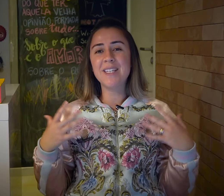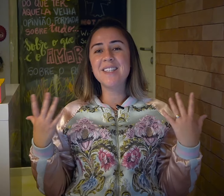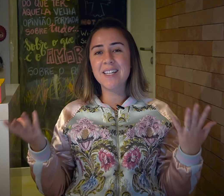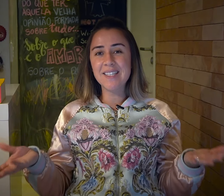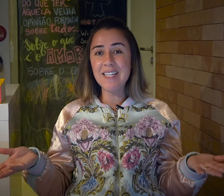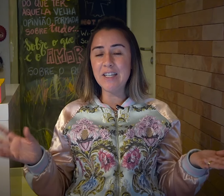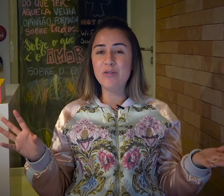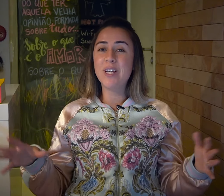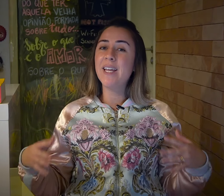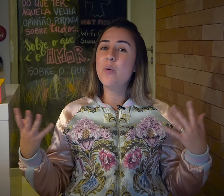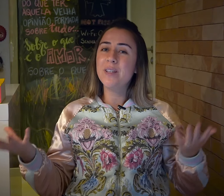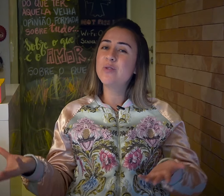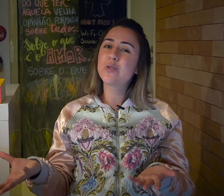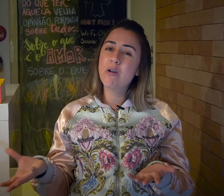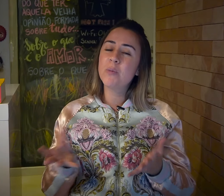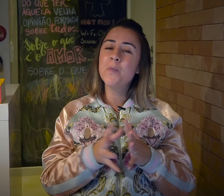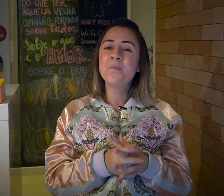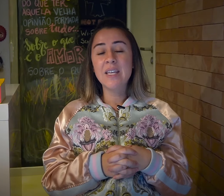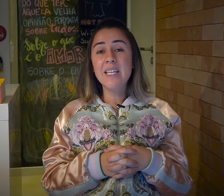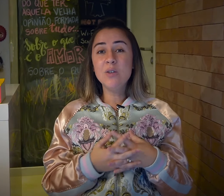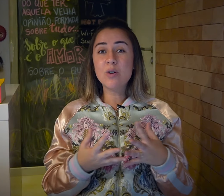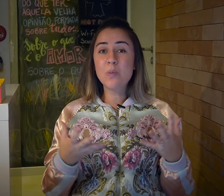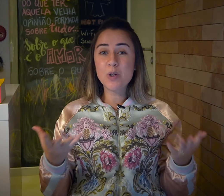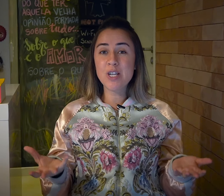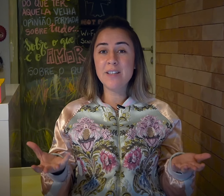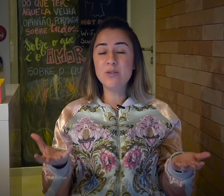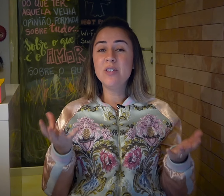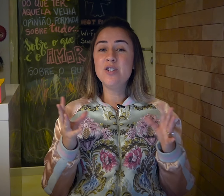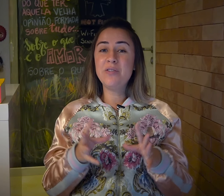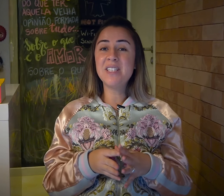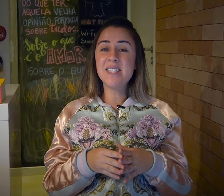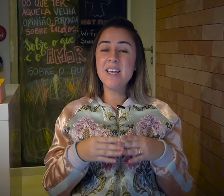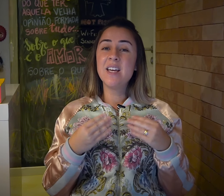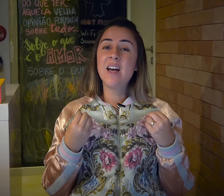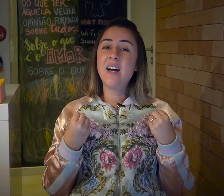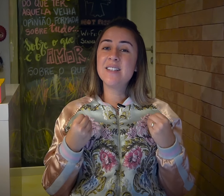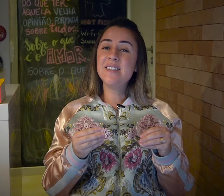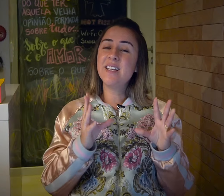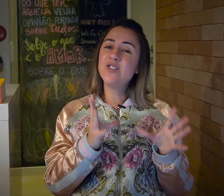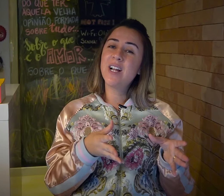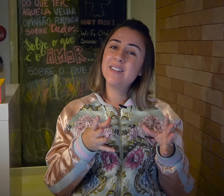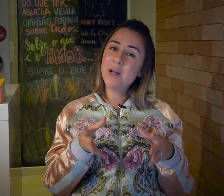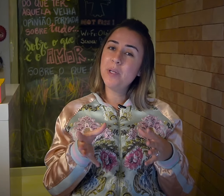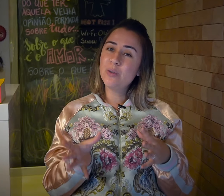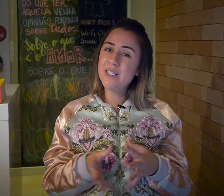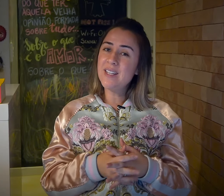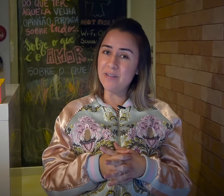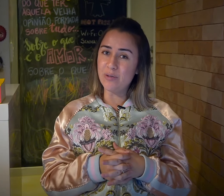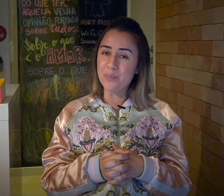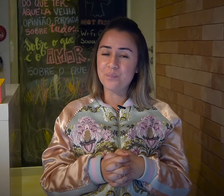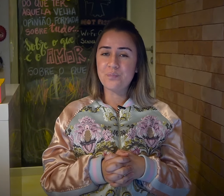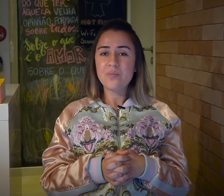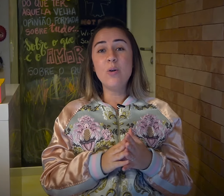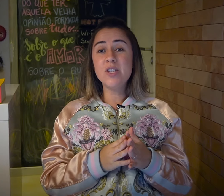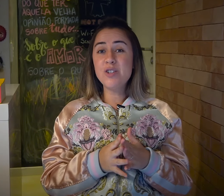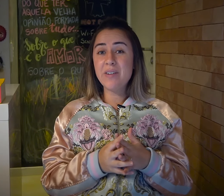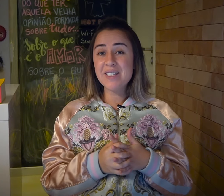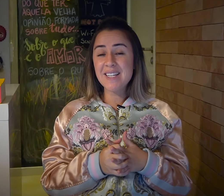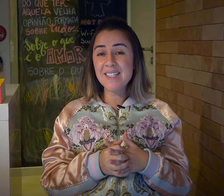o que se trata esse livro, quem é o Andrew Solomon e o nosso projeto de fazer as resenhas de cada capítulo desse livro. Hoje a vai fazer a